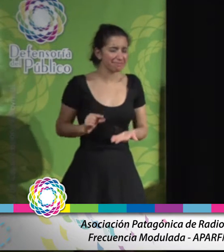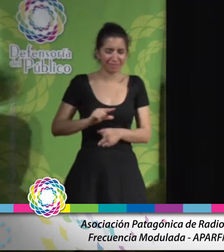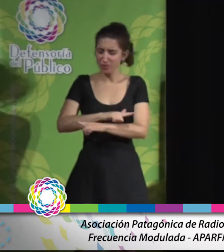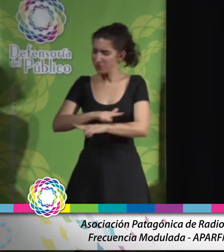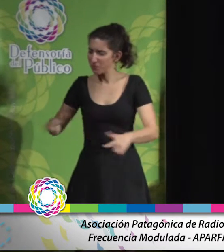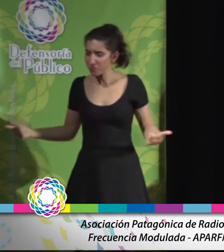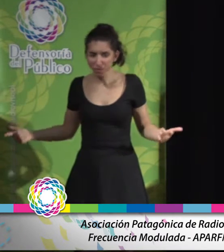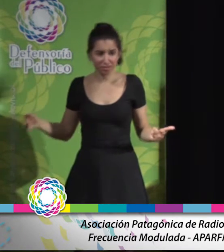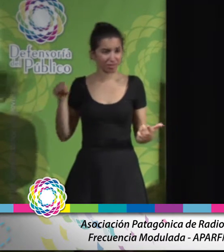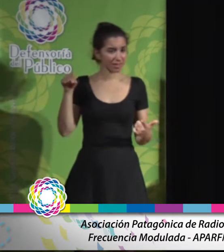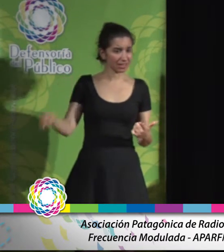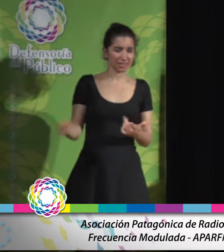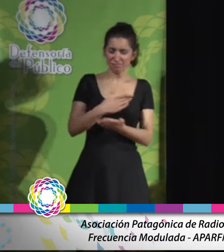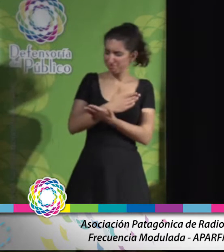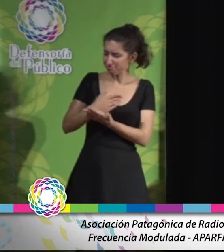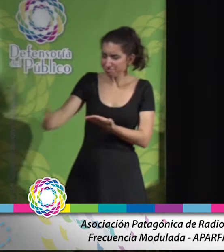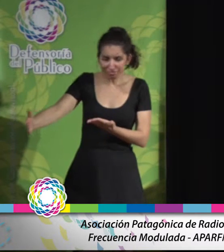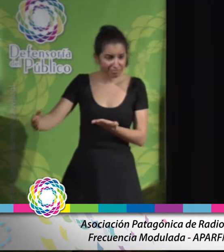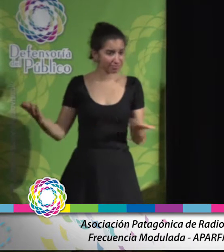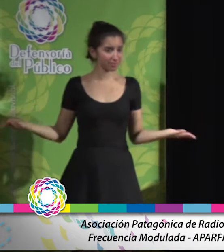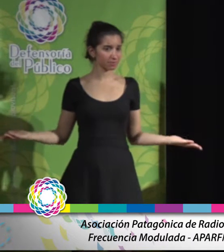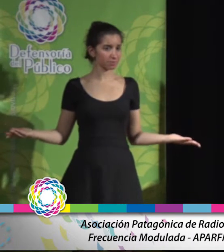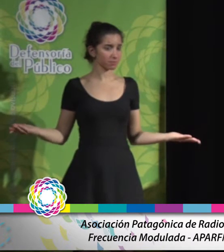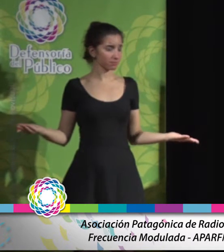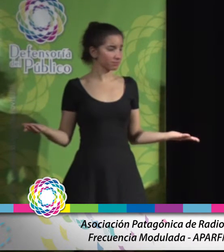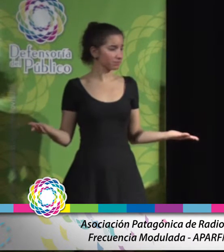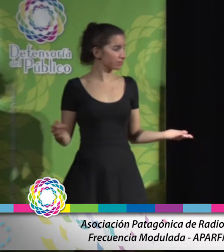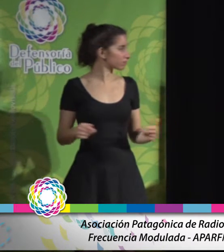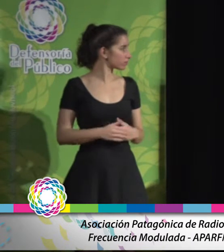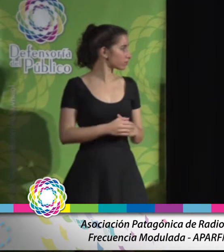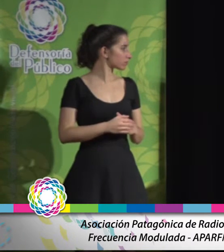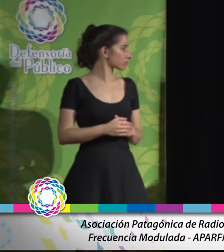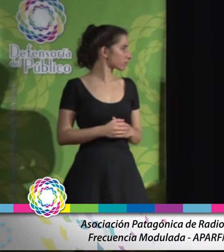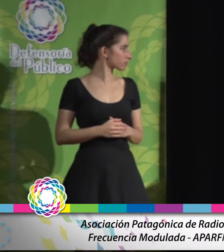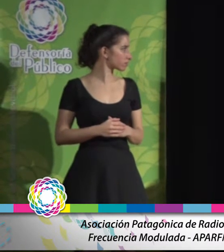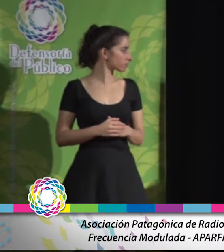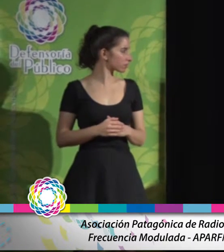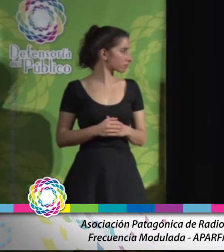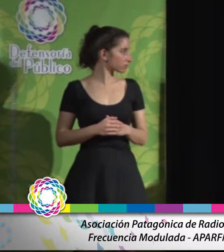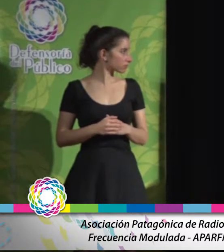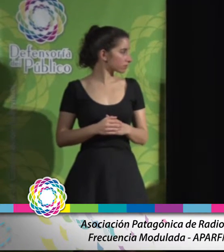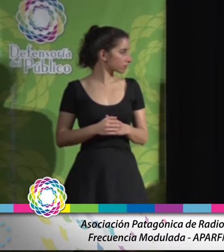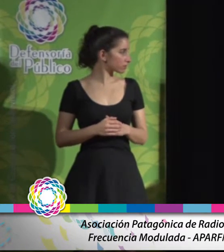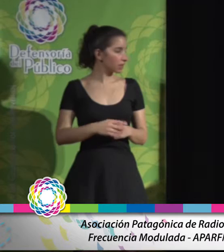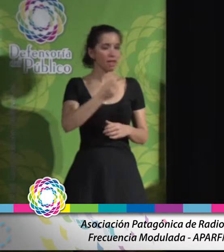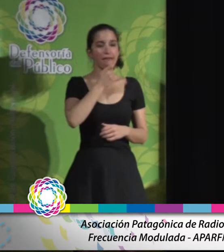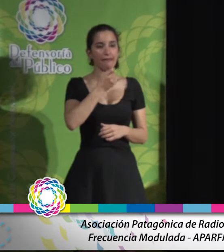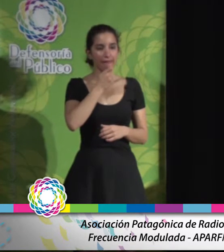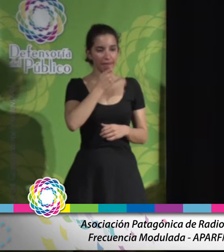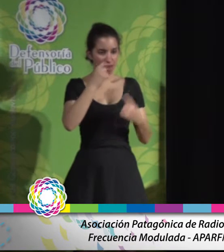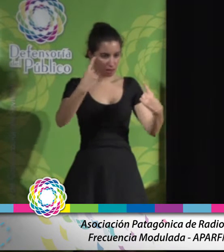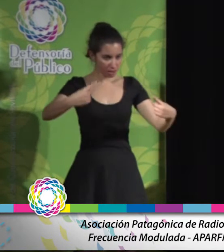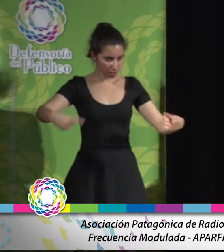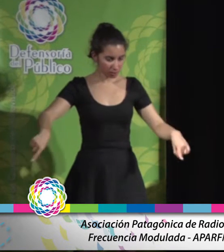día a día la discriminación de la norma nacional en todo sentido. Para ser más claro, es importante mostrar ejemplos. En muchas